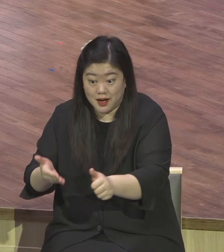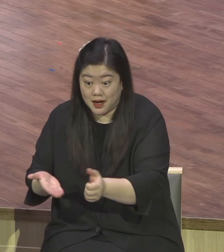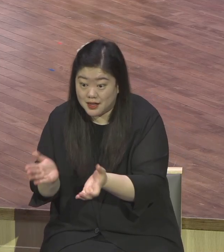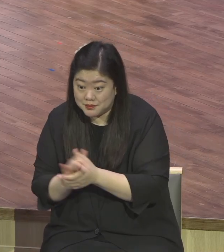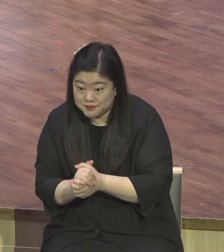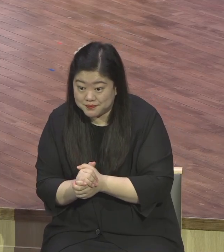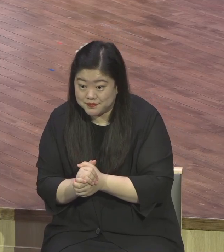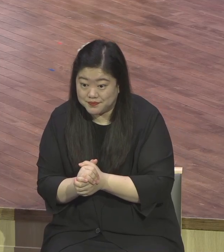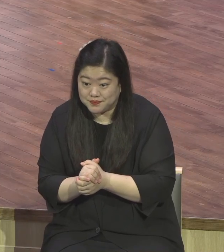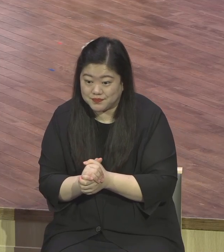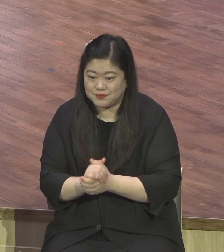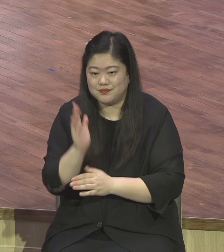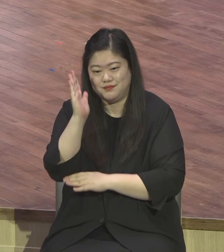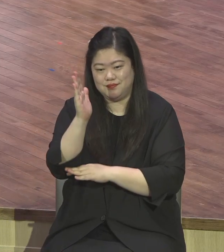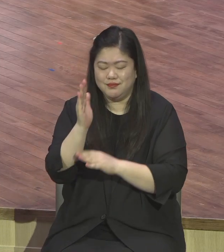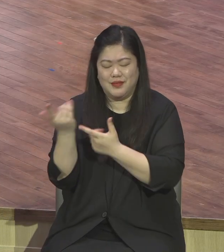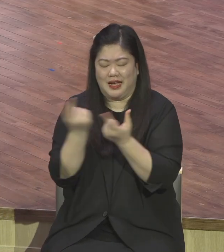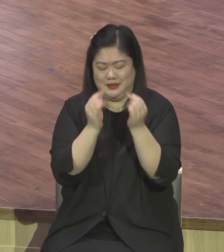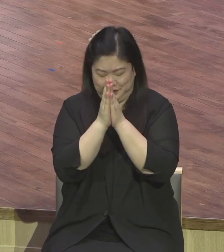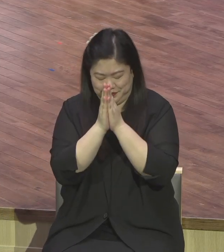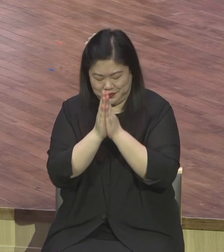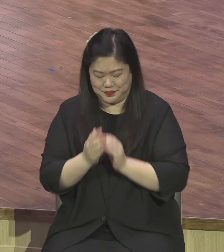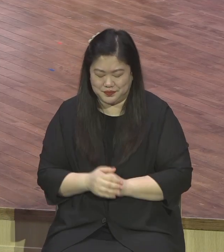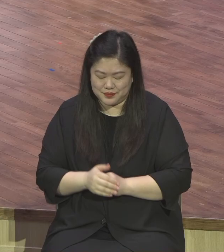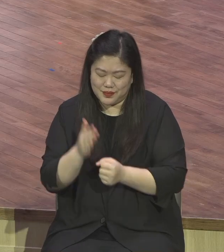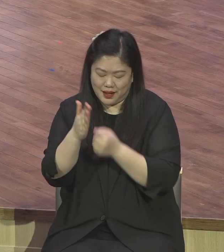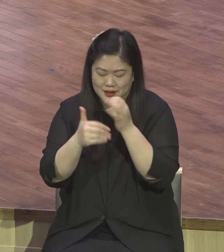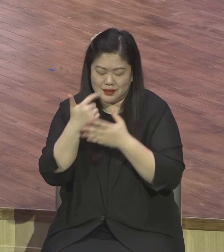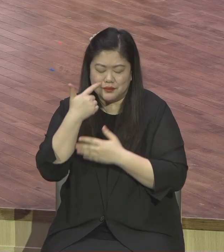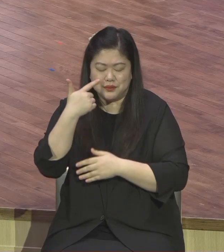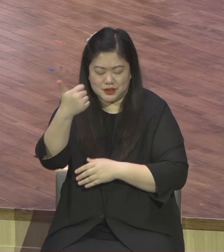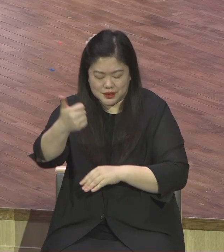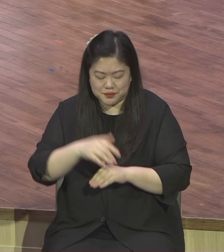아버지 하나님 우리 영계 모든 성도들 열매 맺는